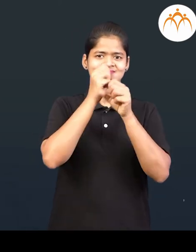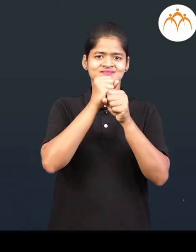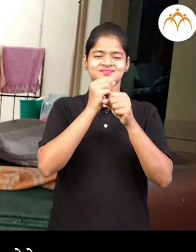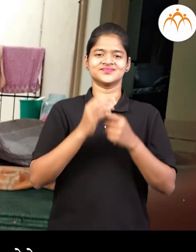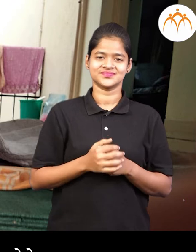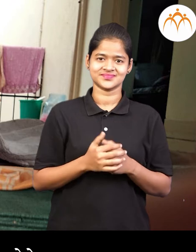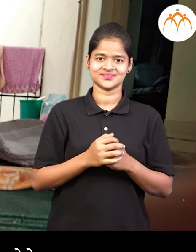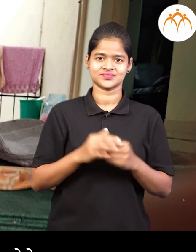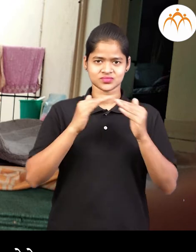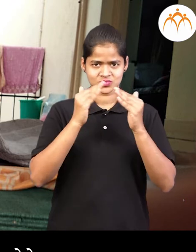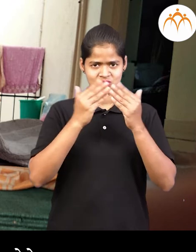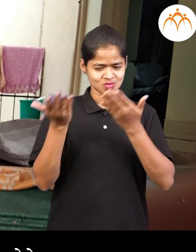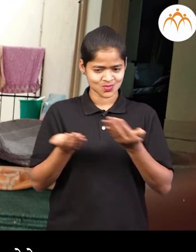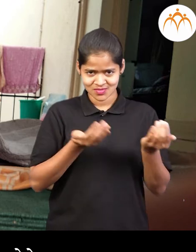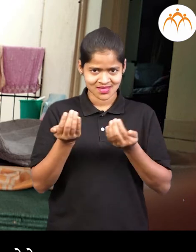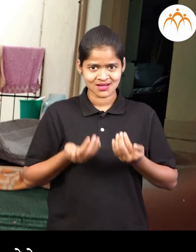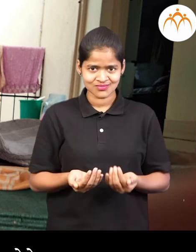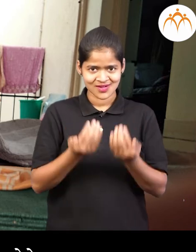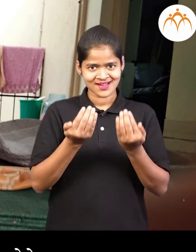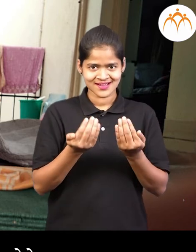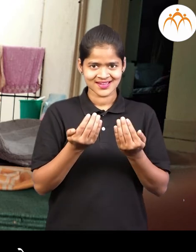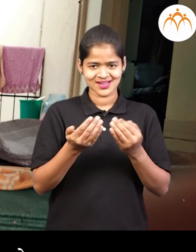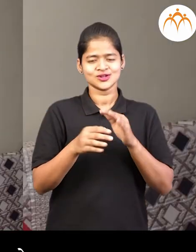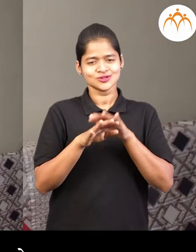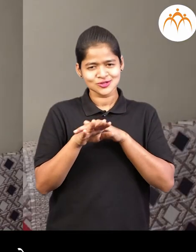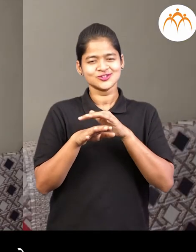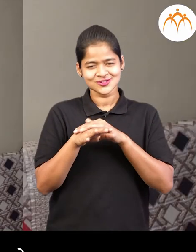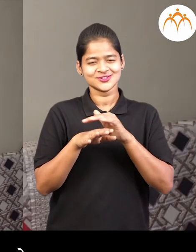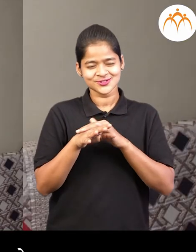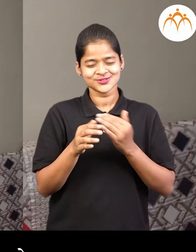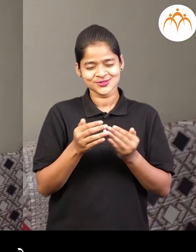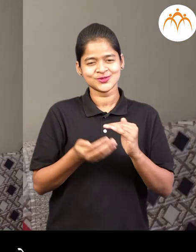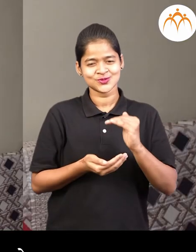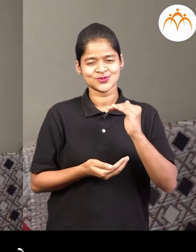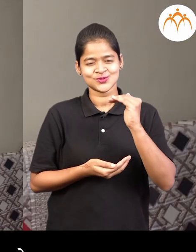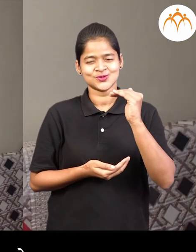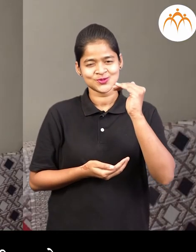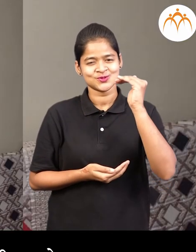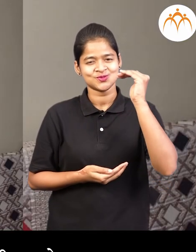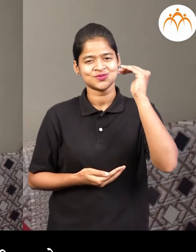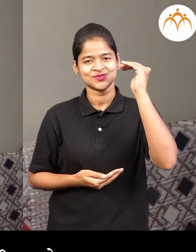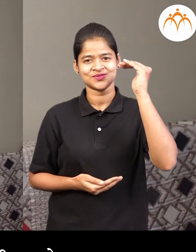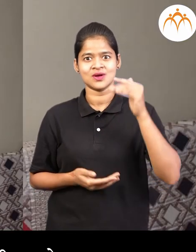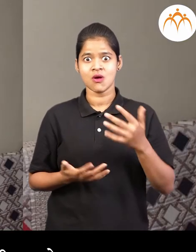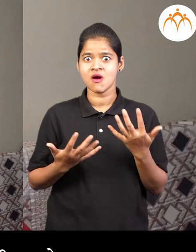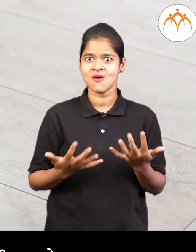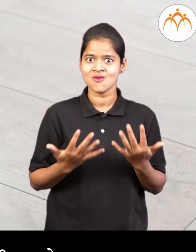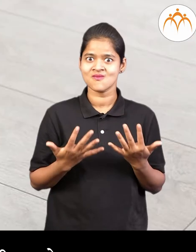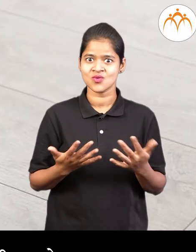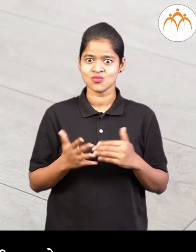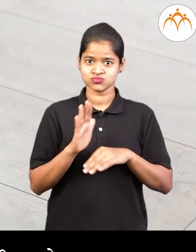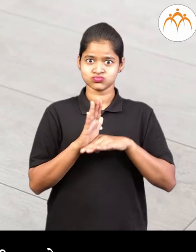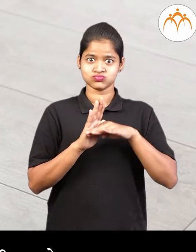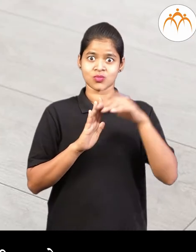घरात छोटे बाल जनमाला येते बाल हलू-हलू वाड़त असते तेमा तेची उनची